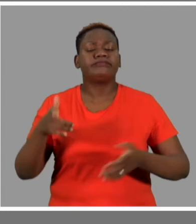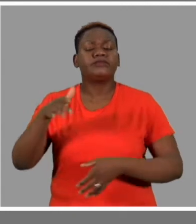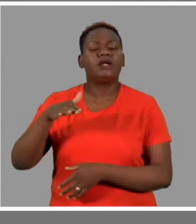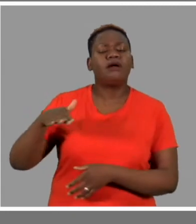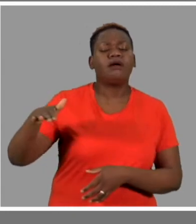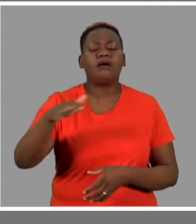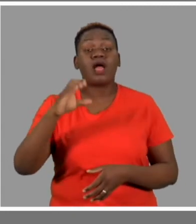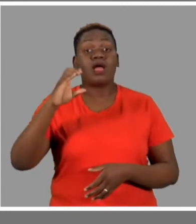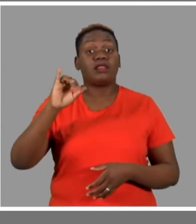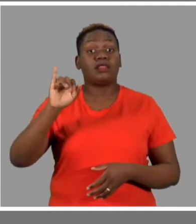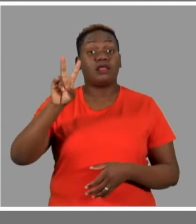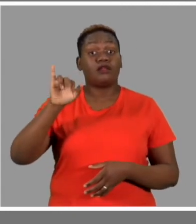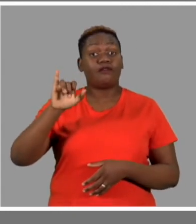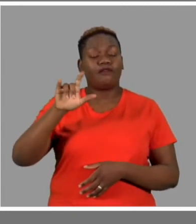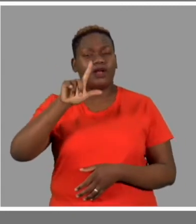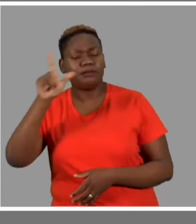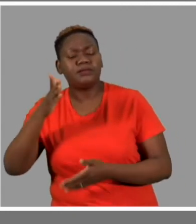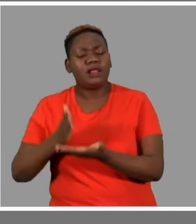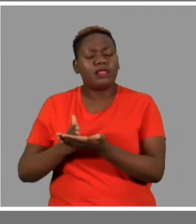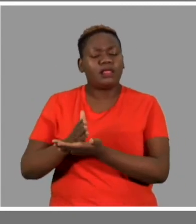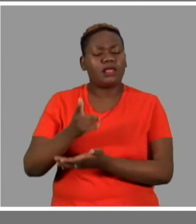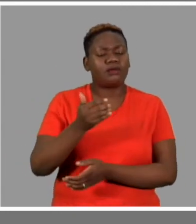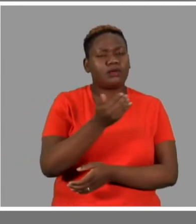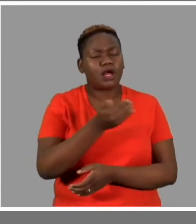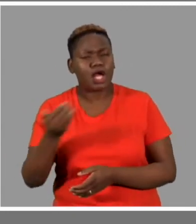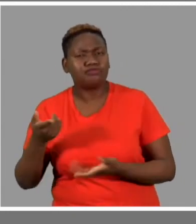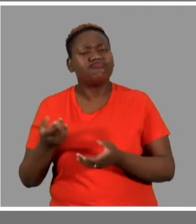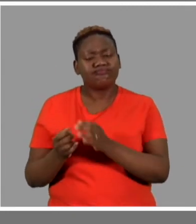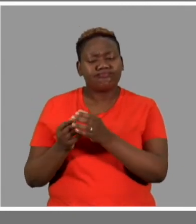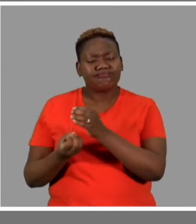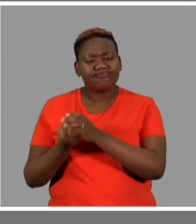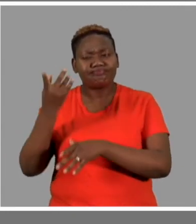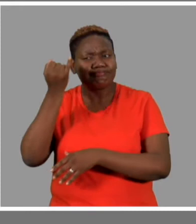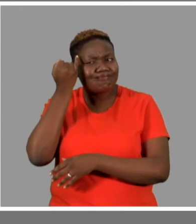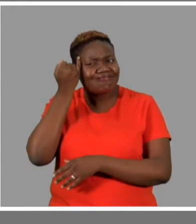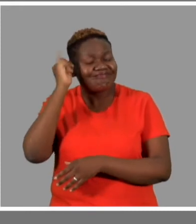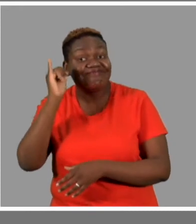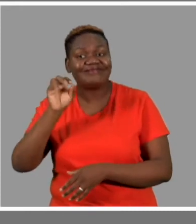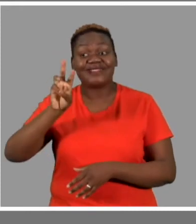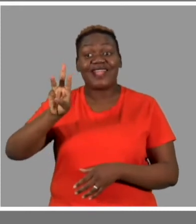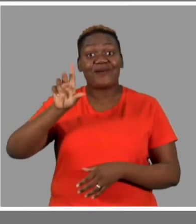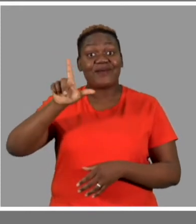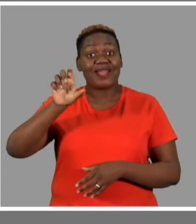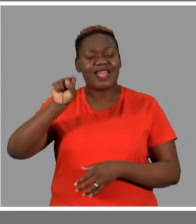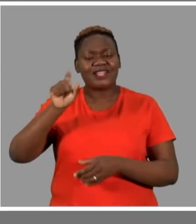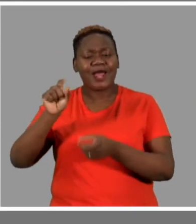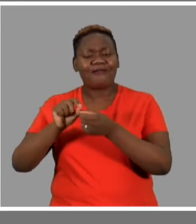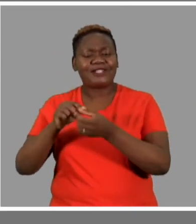O Fórum da Sociedade Civil para os Direitos da Criança, em parceria com a WLSA, lançou uma brochura com